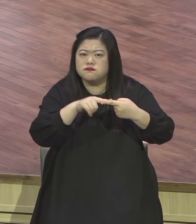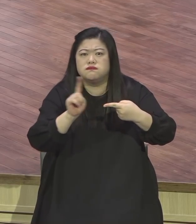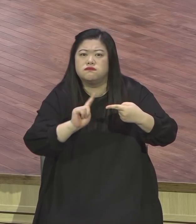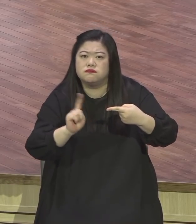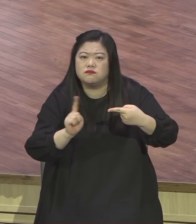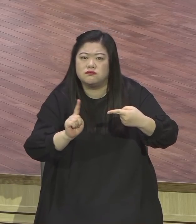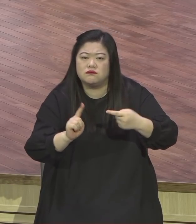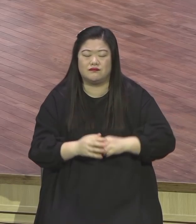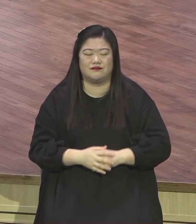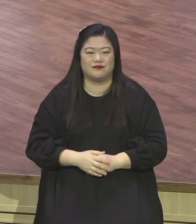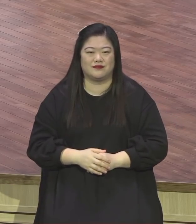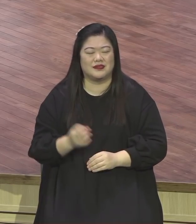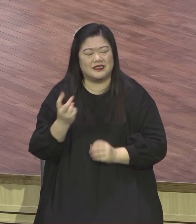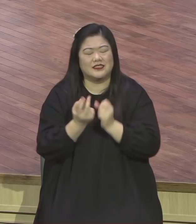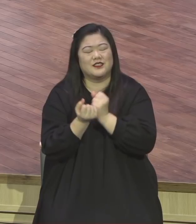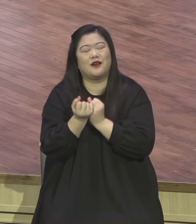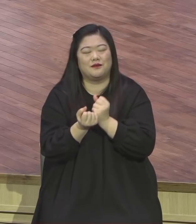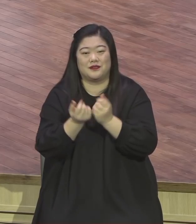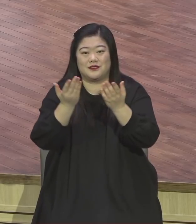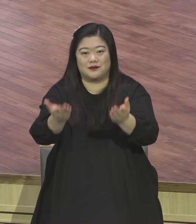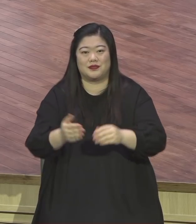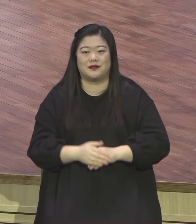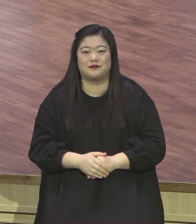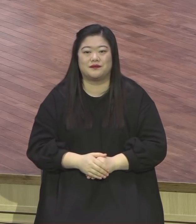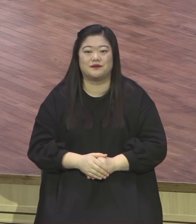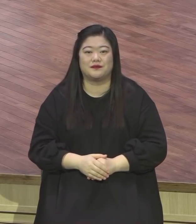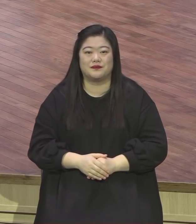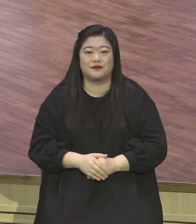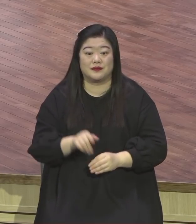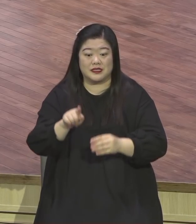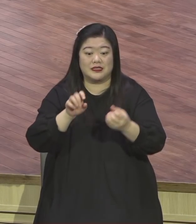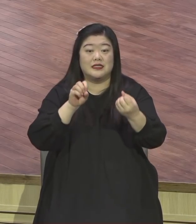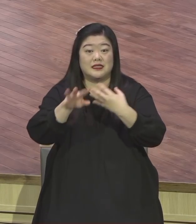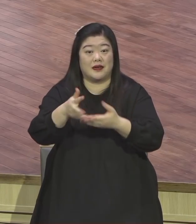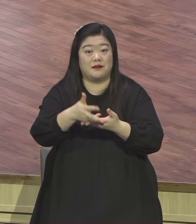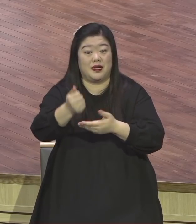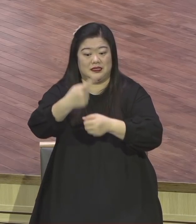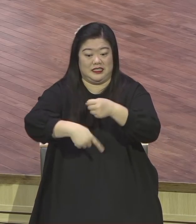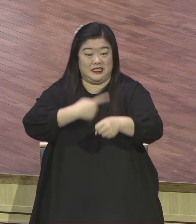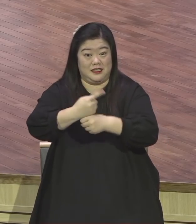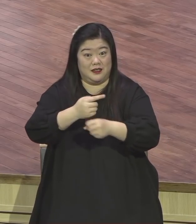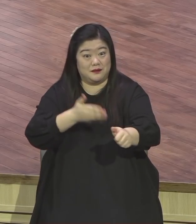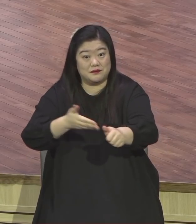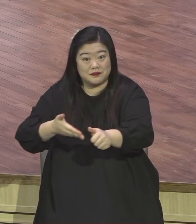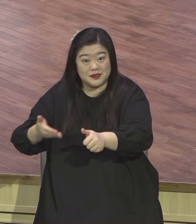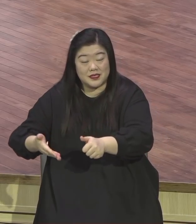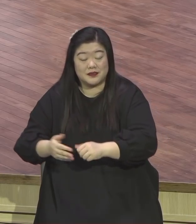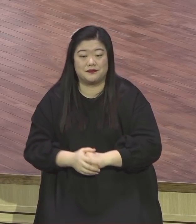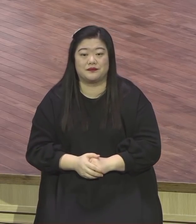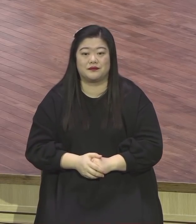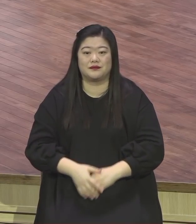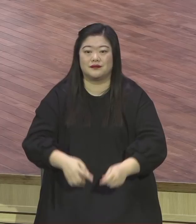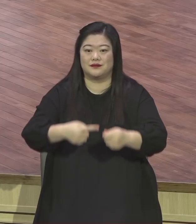2021년 이런 응답을 받기를 재므로 축복합니다. 그럼 첫째로 결실의 걸림도 제거입니다.